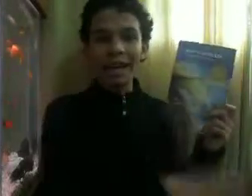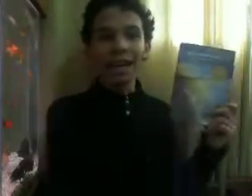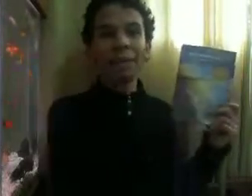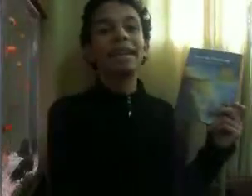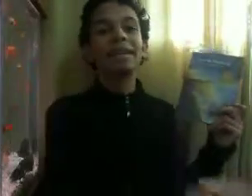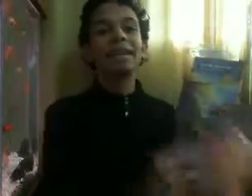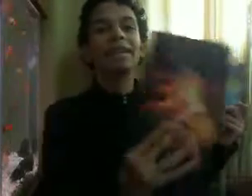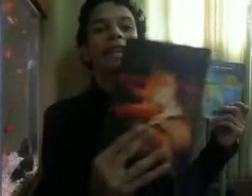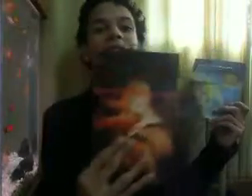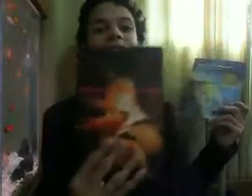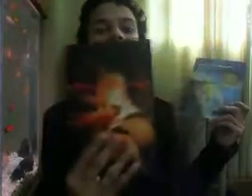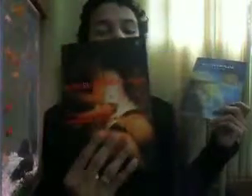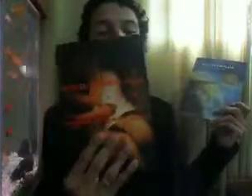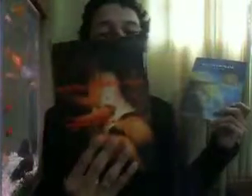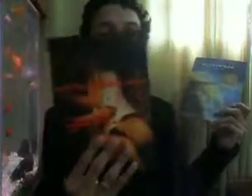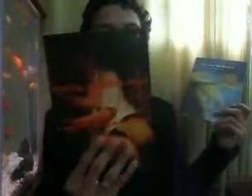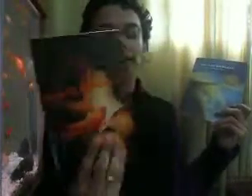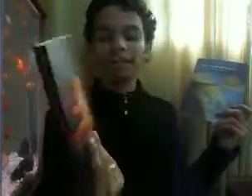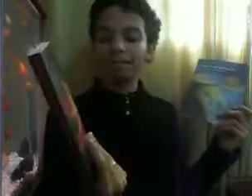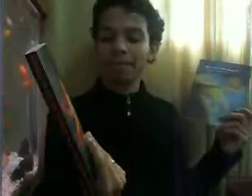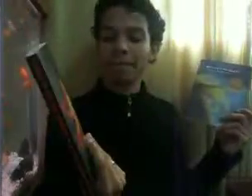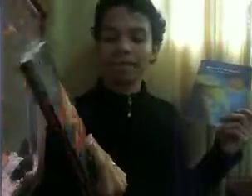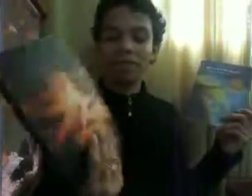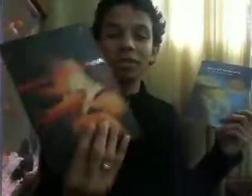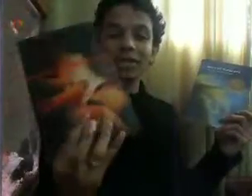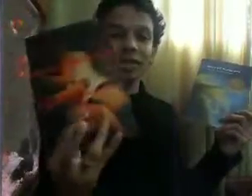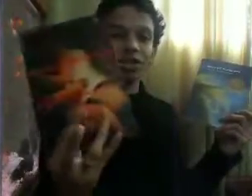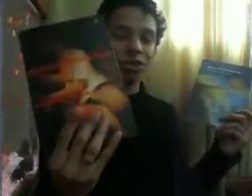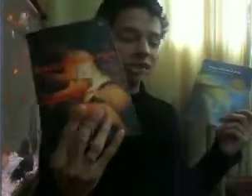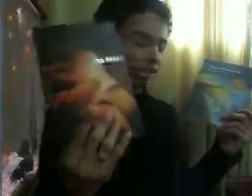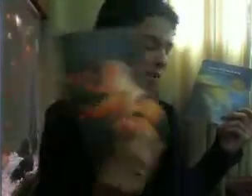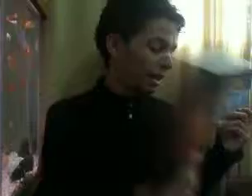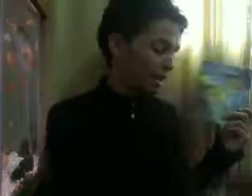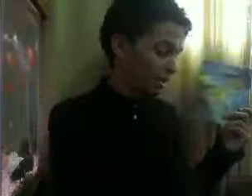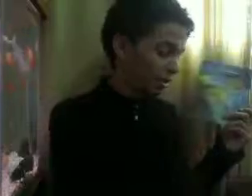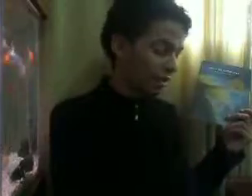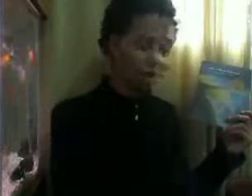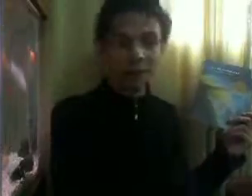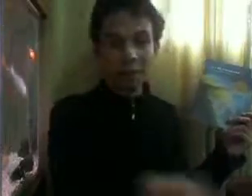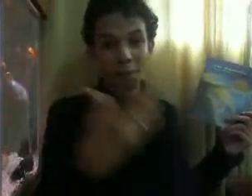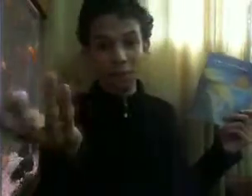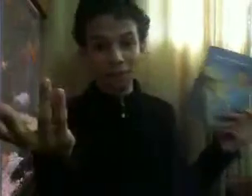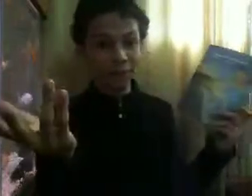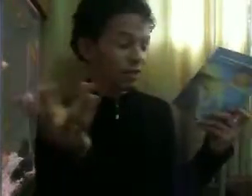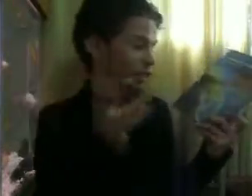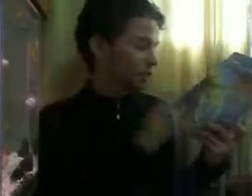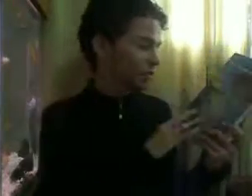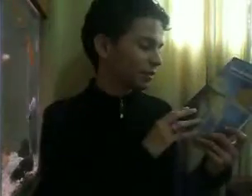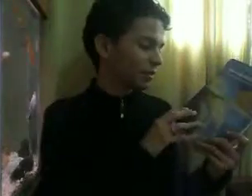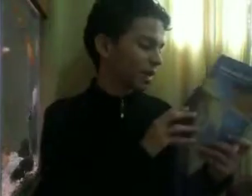reaparecer Em A segunda Vez que te conheci Mas isso vai ficar Para o próximo vídeo Tá